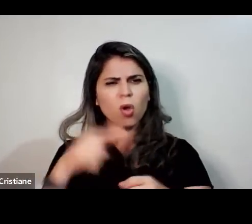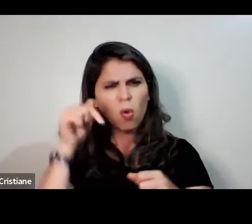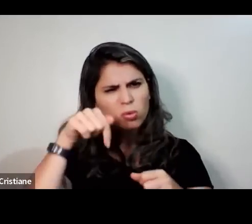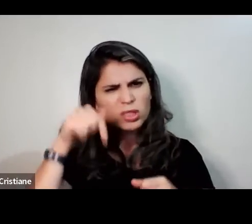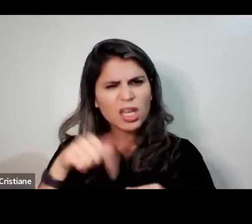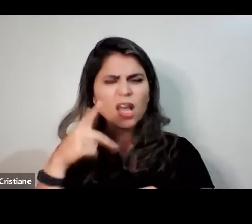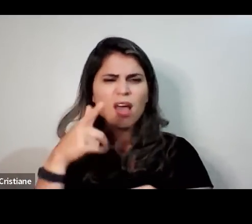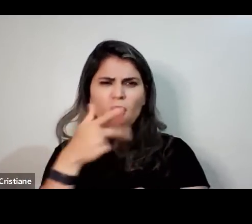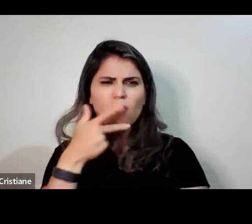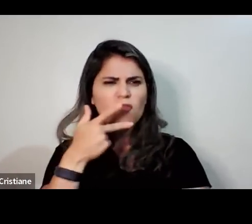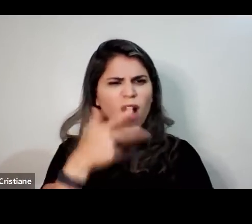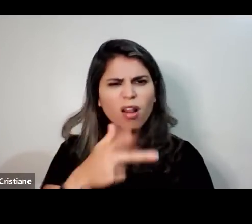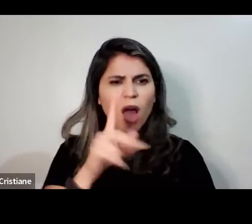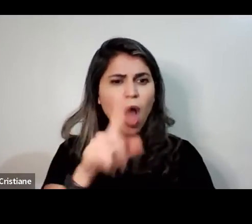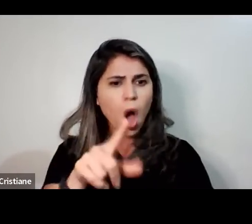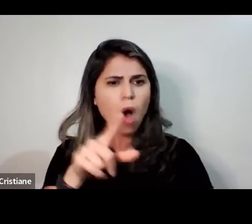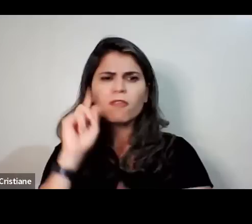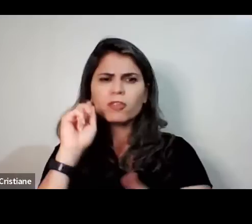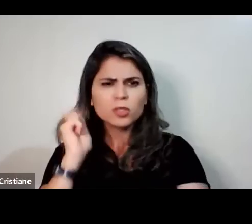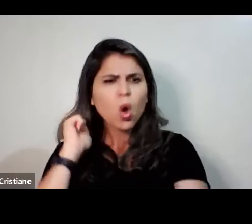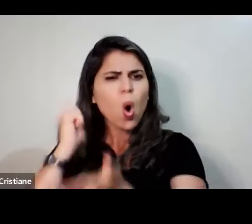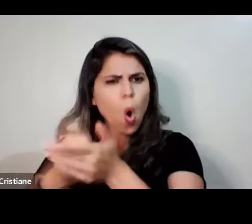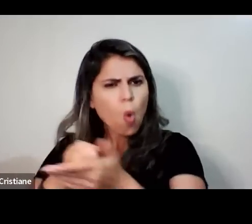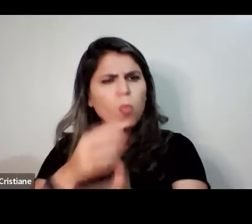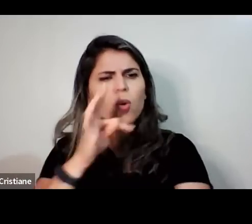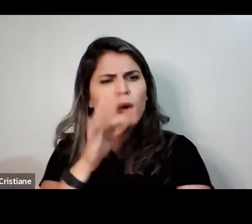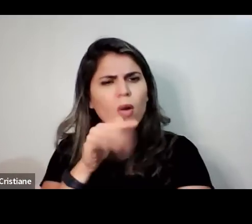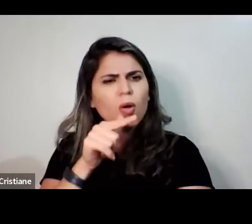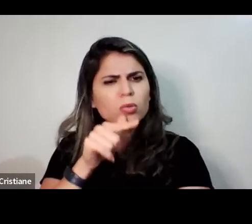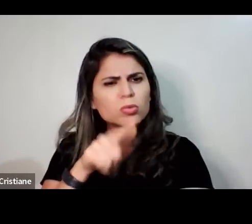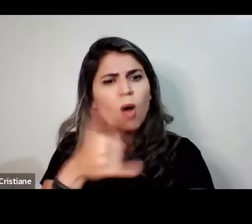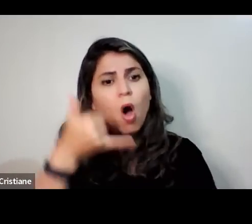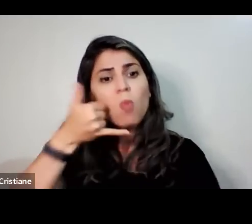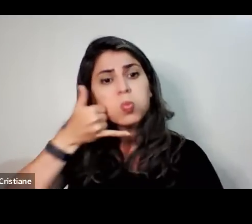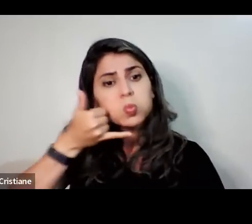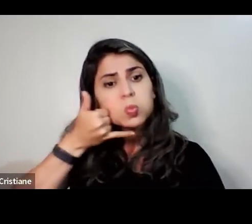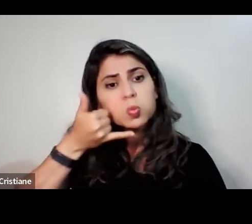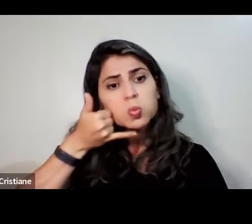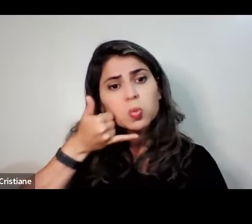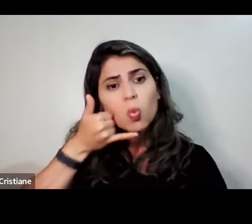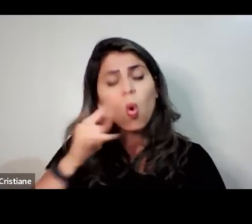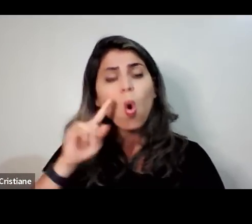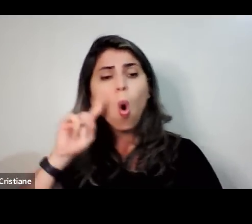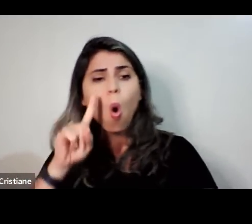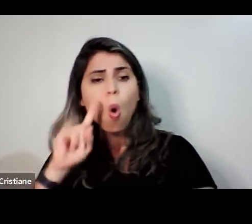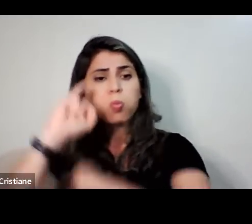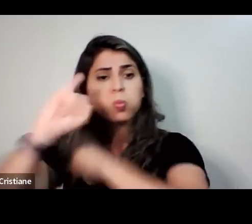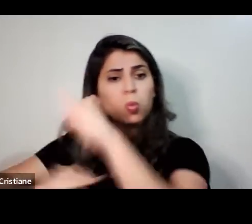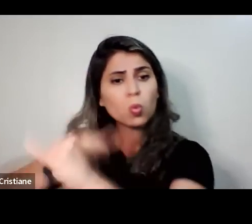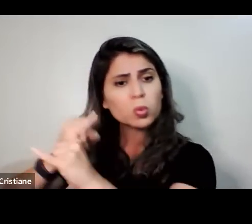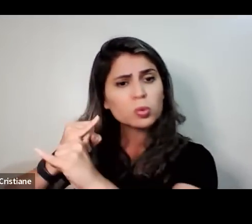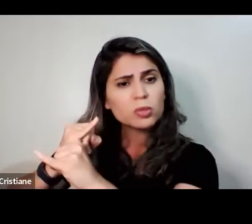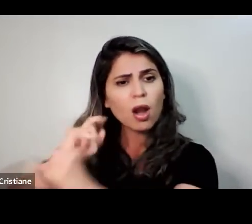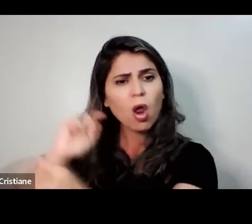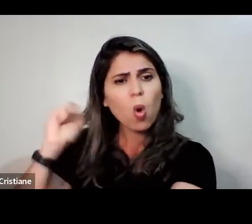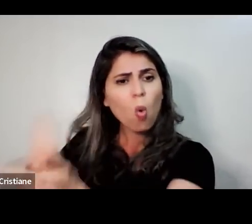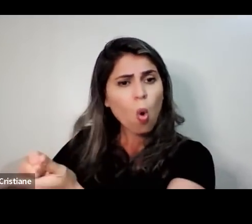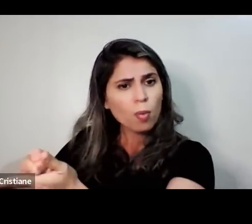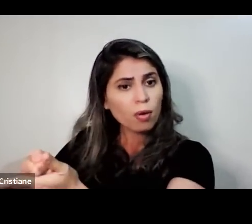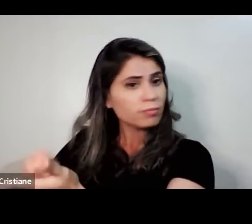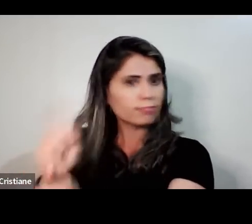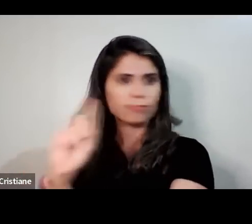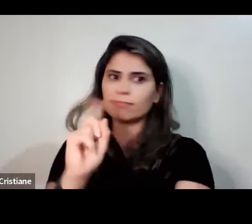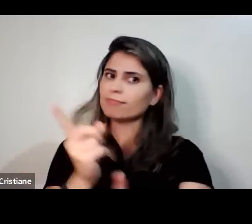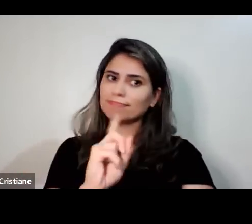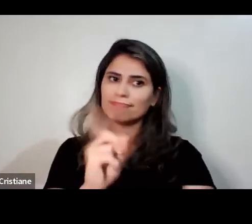Liga aqui, entre aqui nesse site. Não falei nada disso. Vou te explicar como, caso você queira fazer uso desse